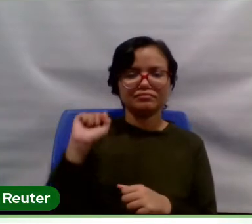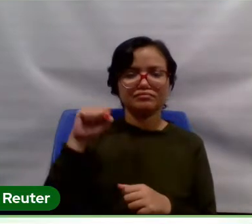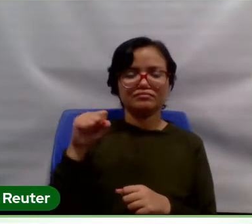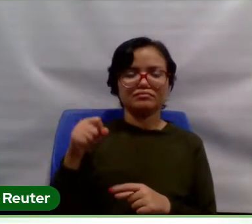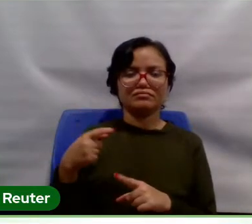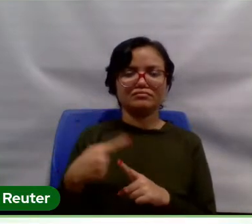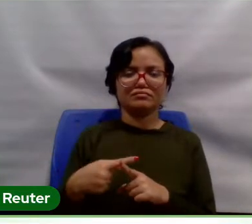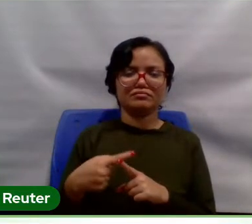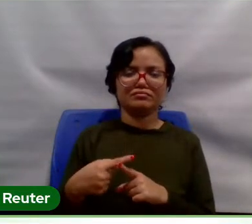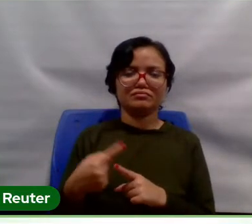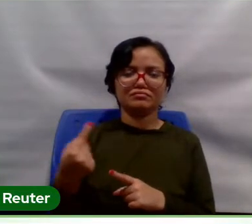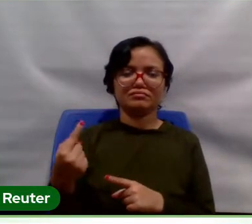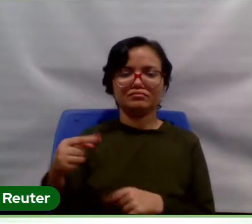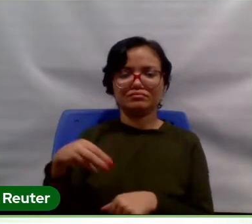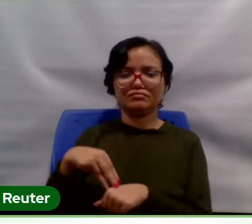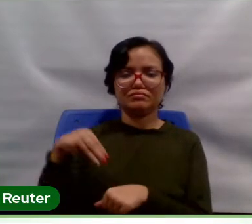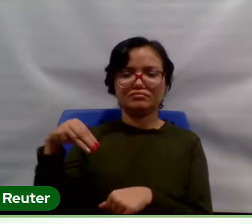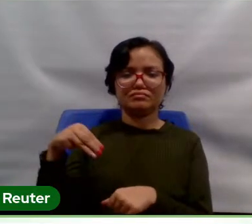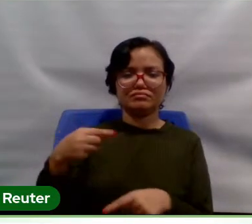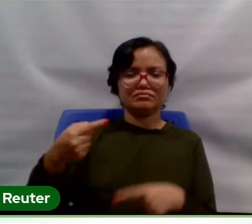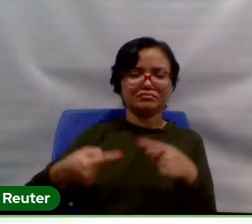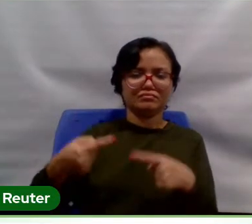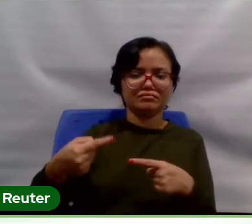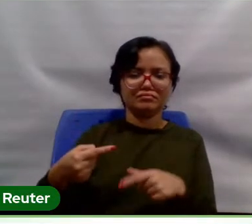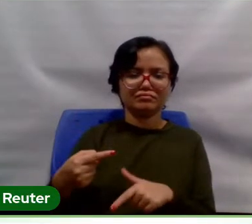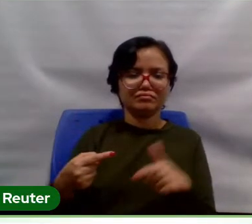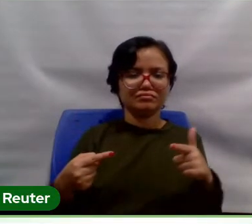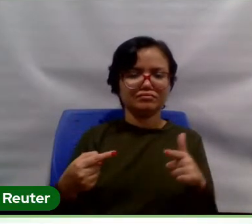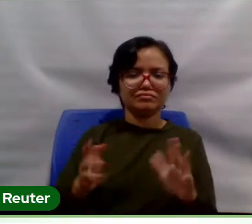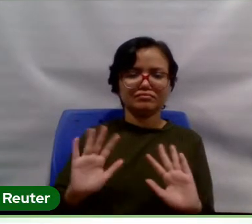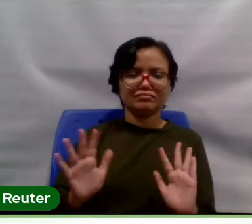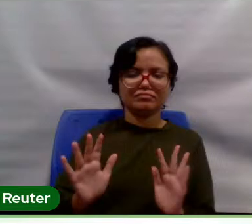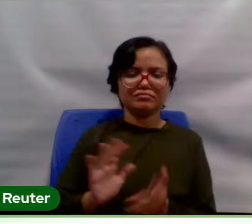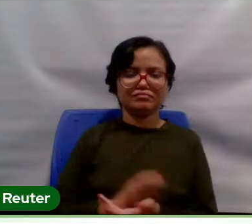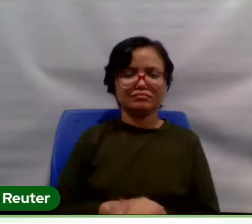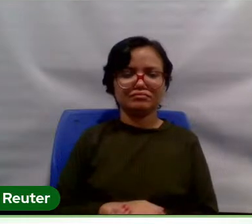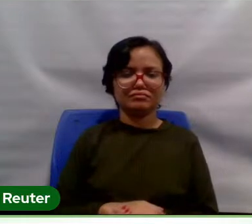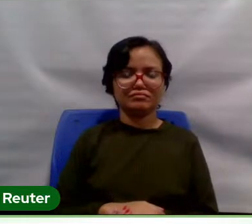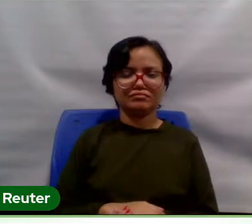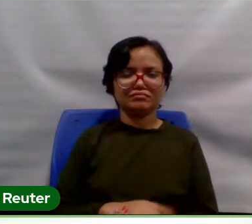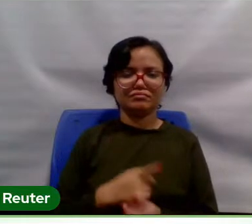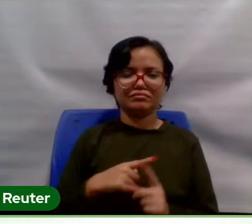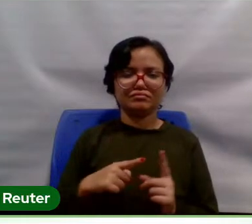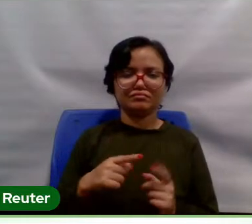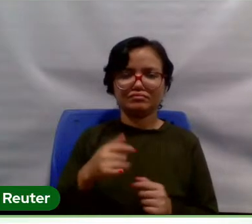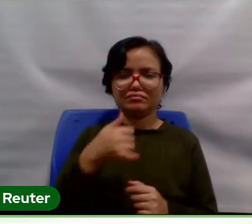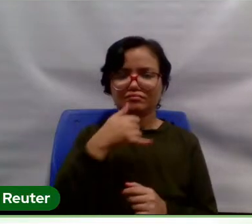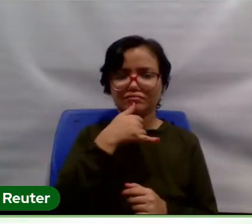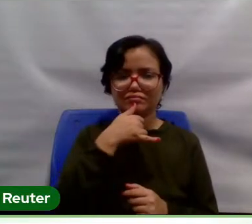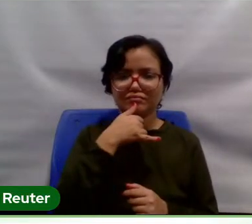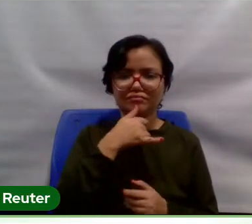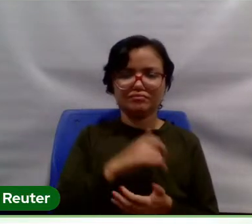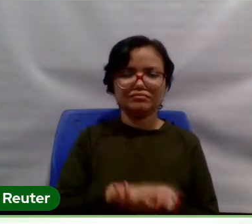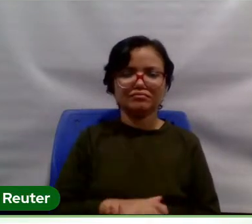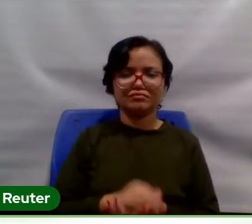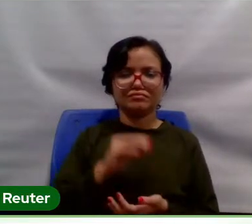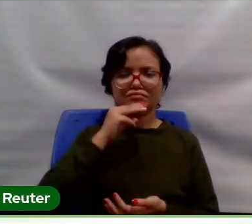coisa, um mestrado não disputa com o outro, mas saí muito triste de marabar.